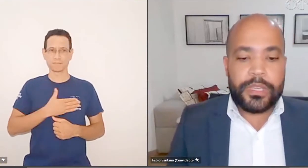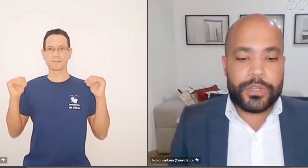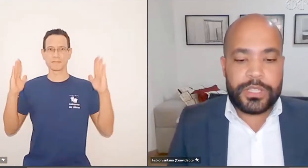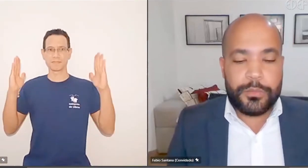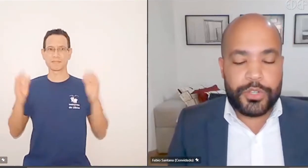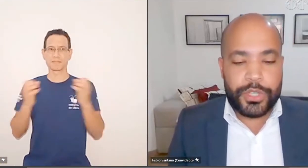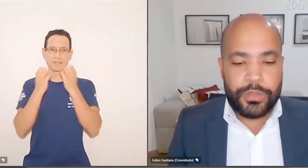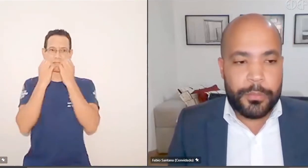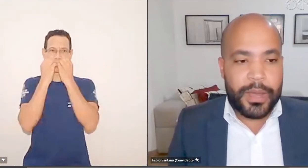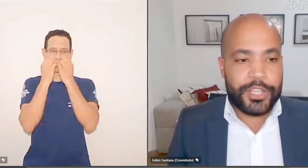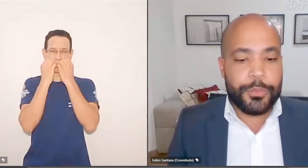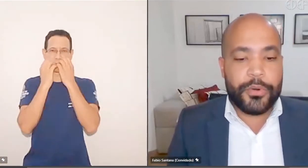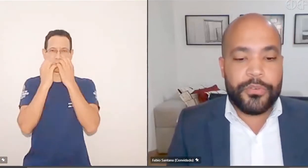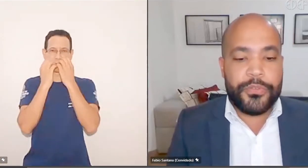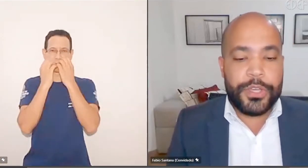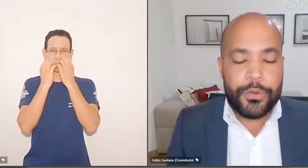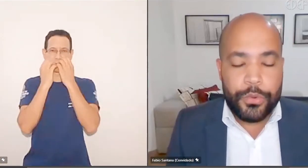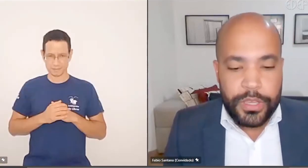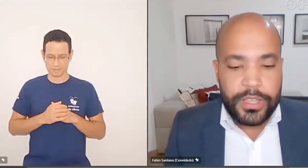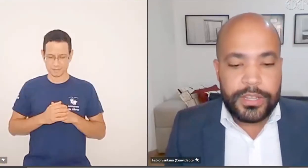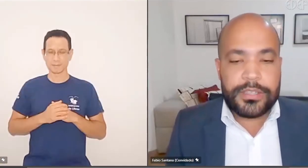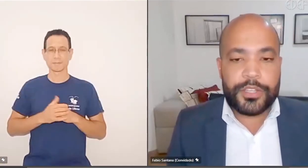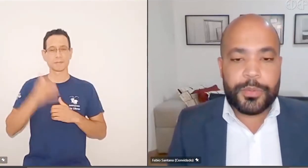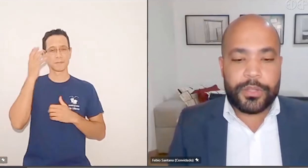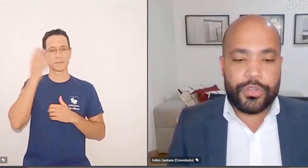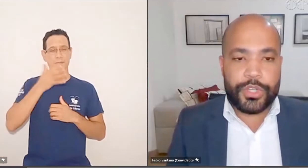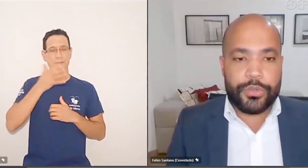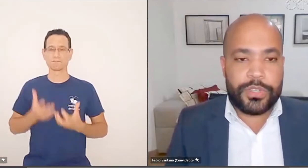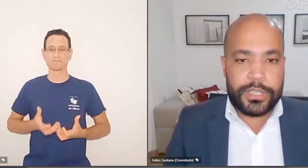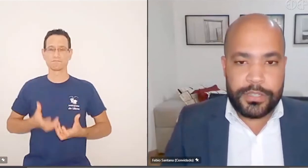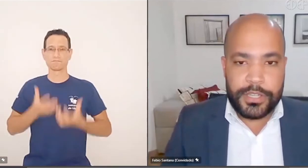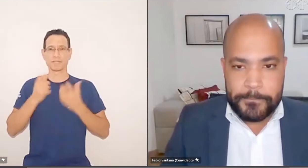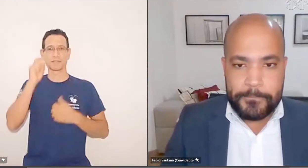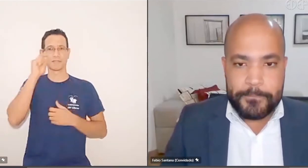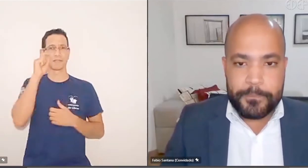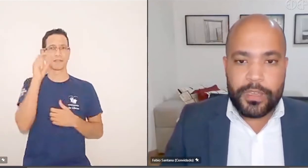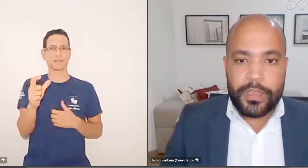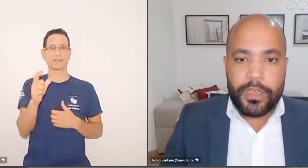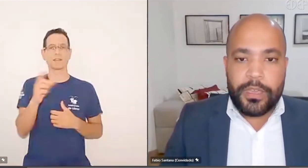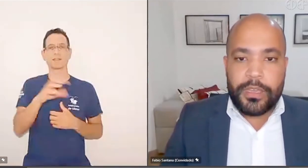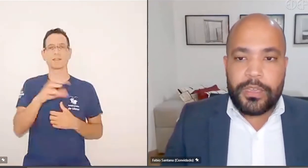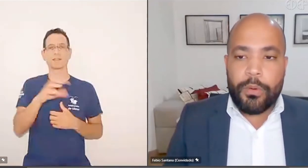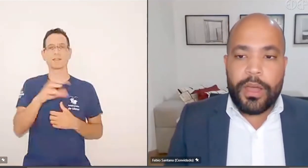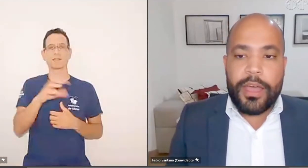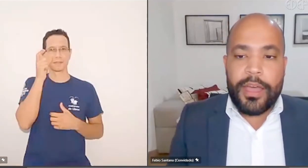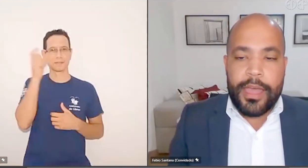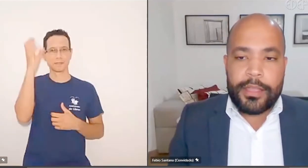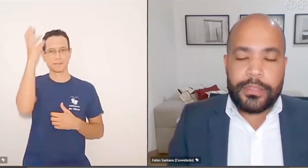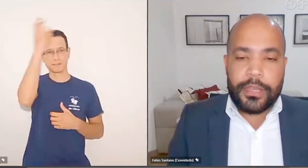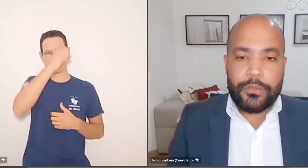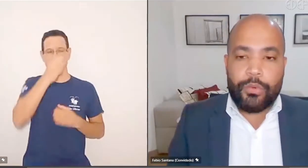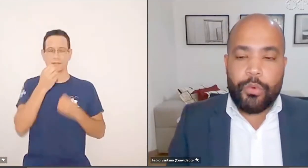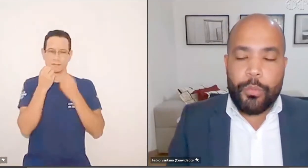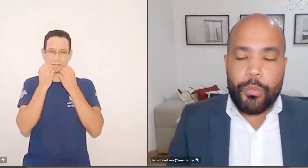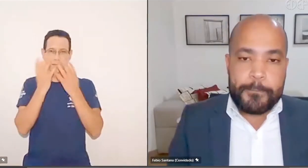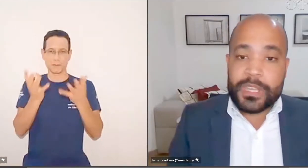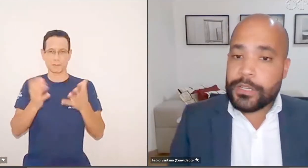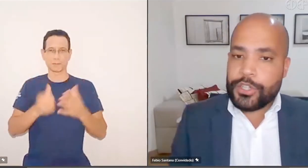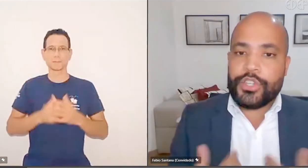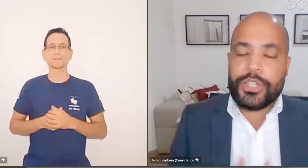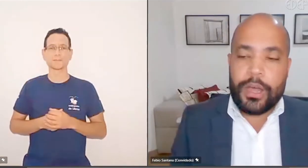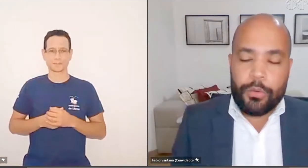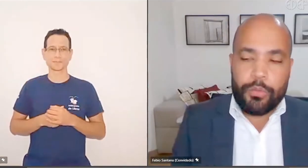e que nós possamos ter um debate profícuo, interessante para todos que nos assistem. Então, dando